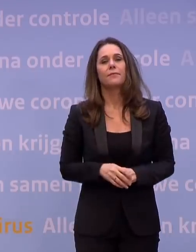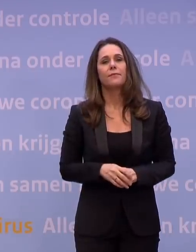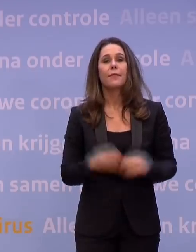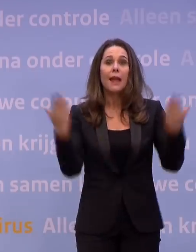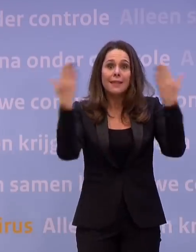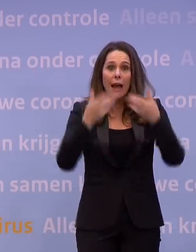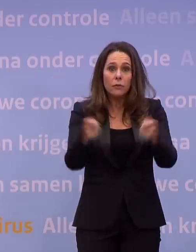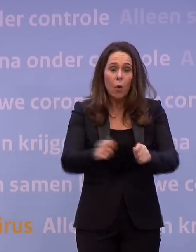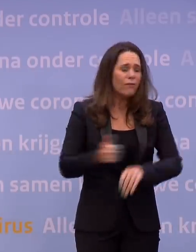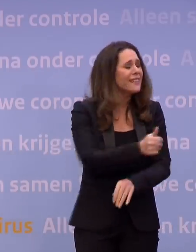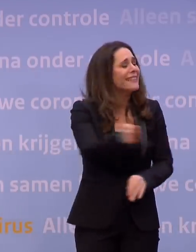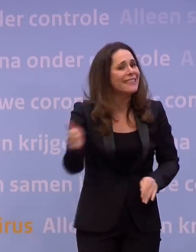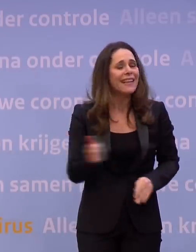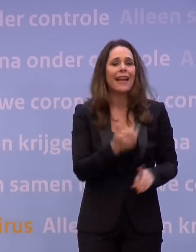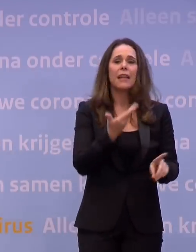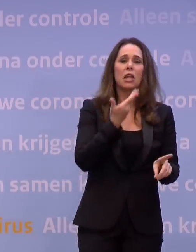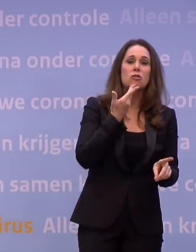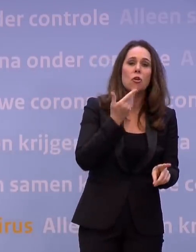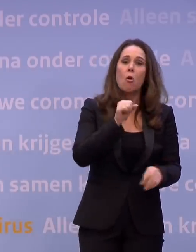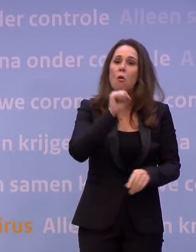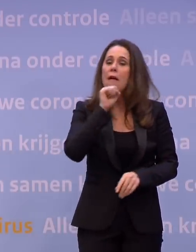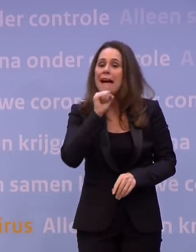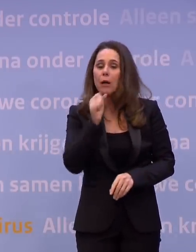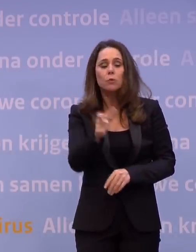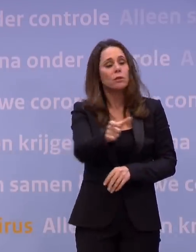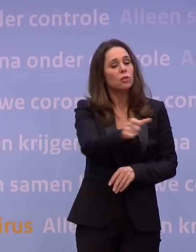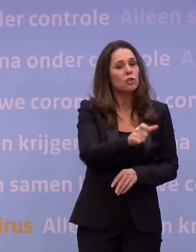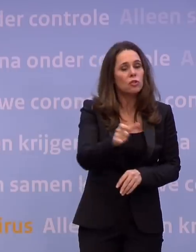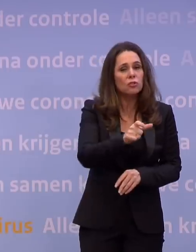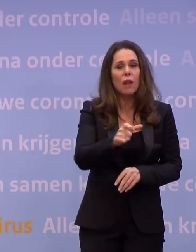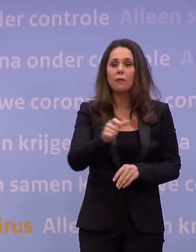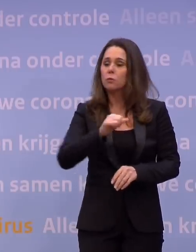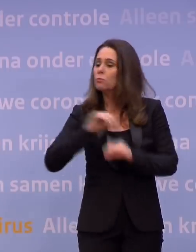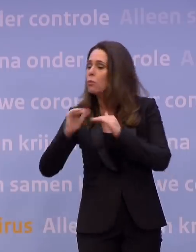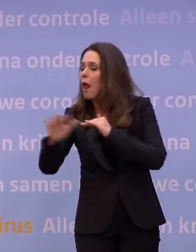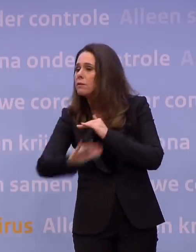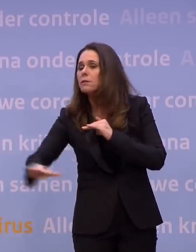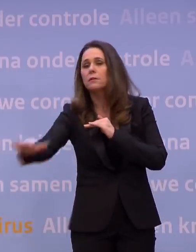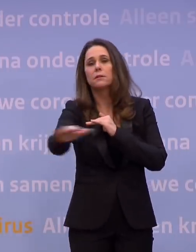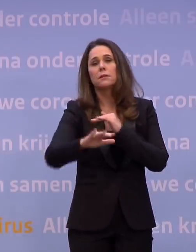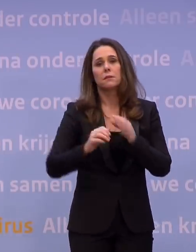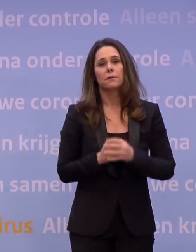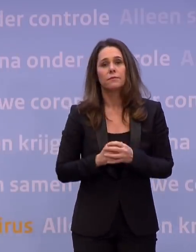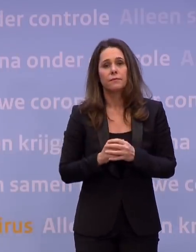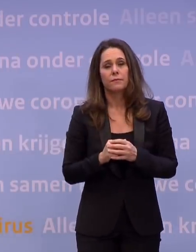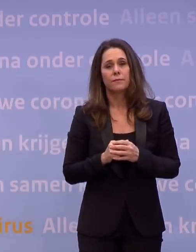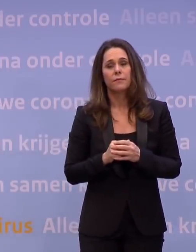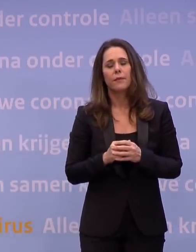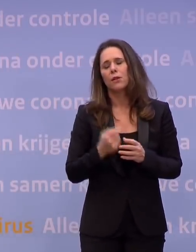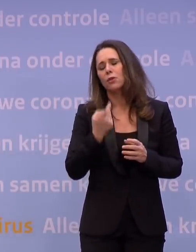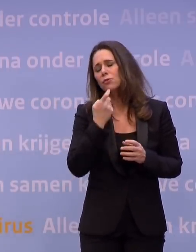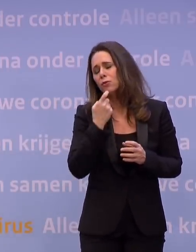voor iedereen en overal. Voor jong en oud, in de steden en op het platteland. En natuurlijk, er zijn